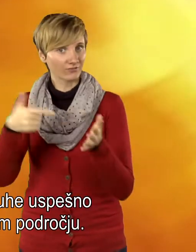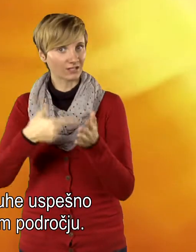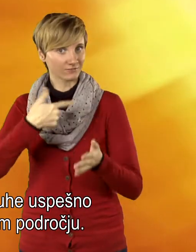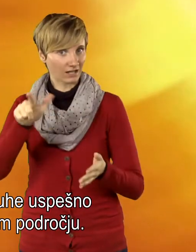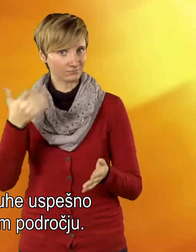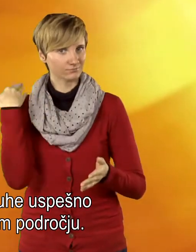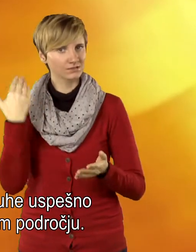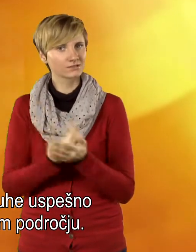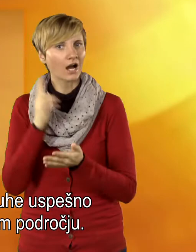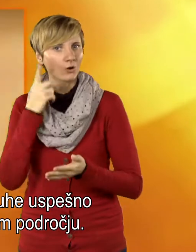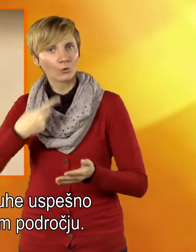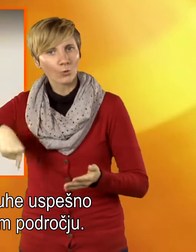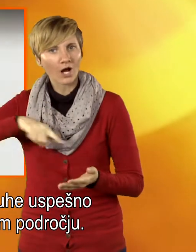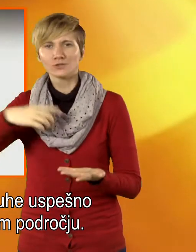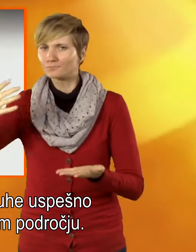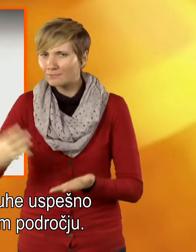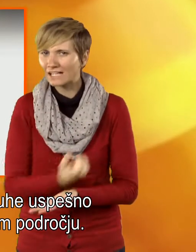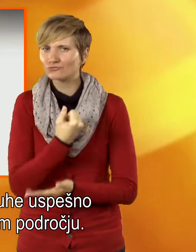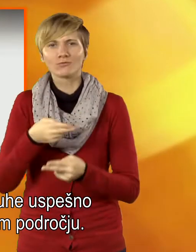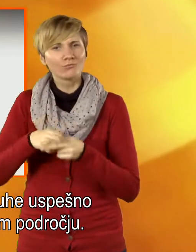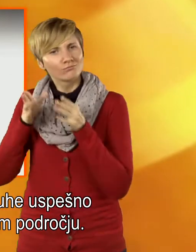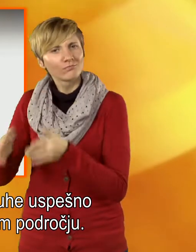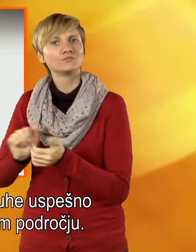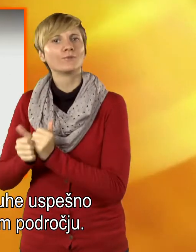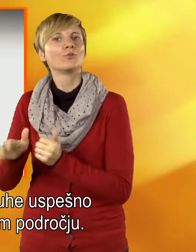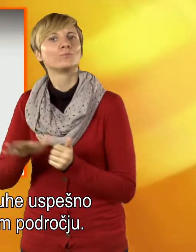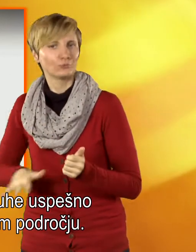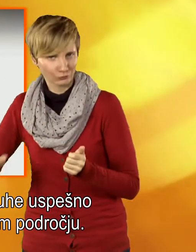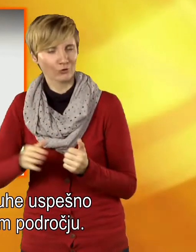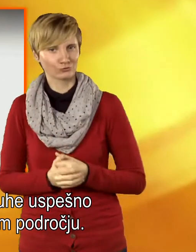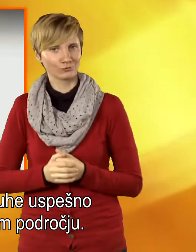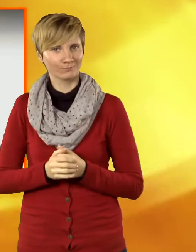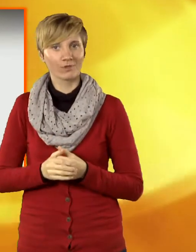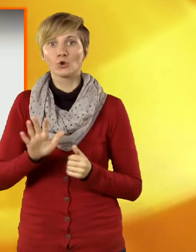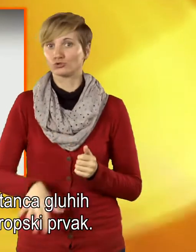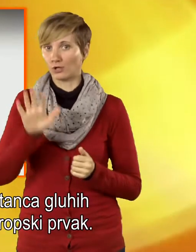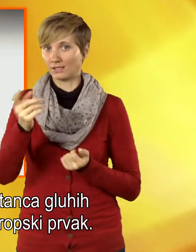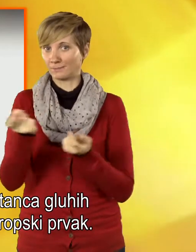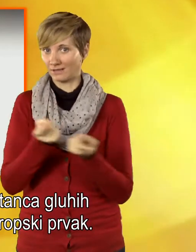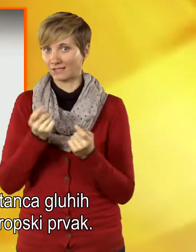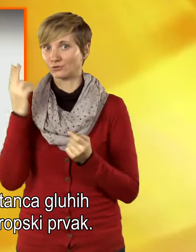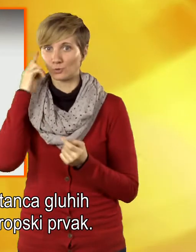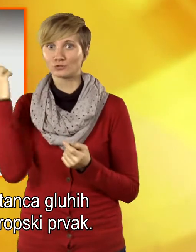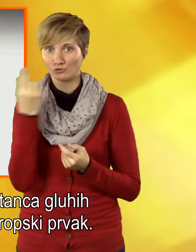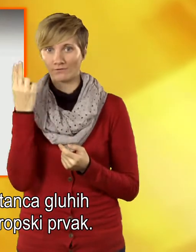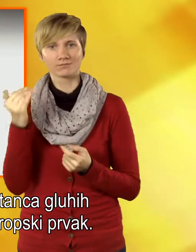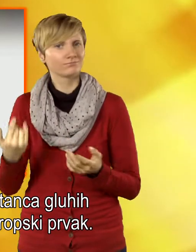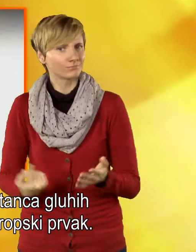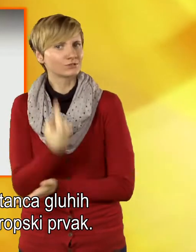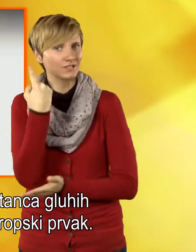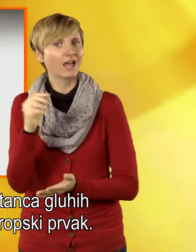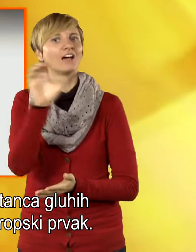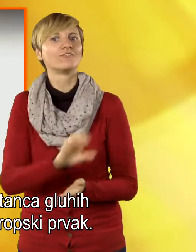Leto 2012 je bilo za gluhe uspešno predvsem na športnem področju. Košarkarska reprezentanca gluhih